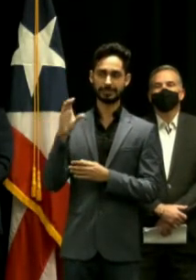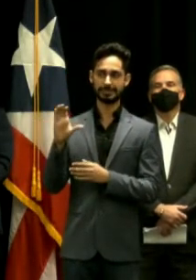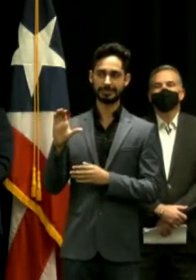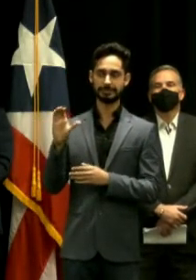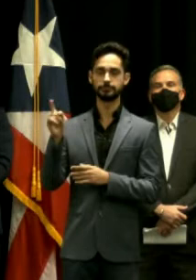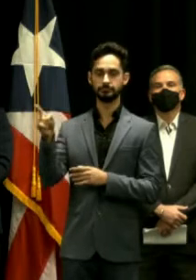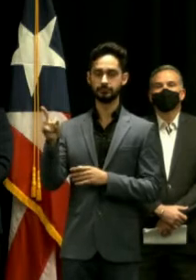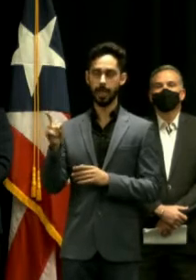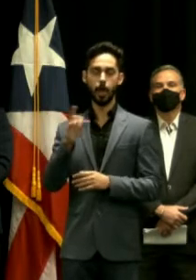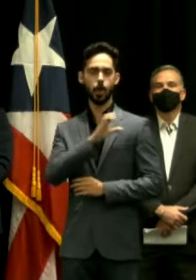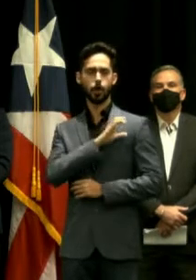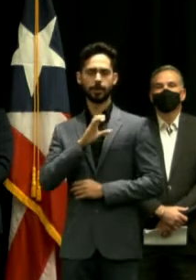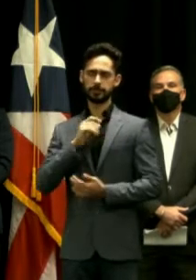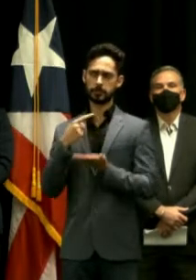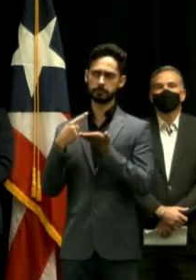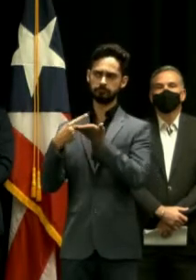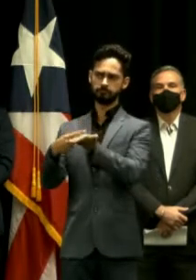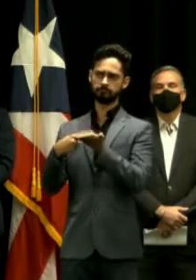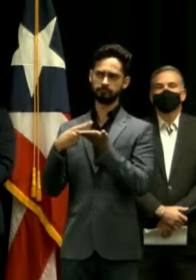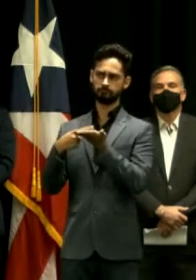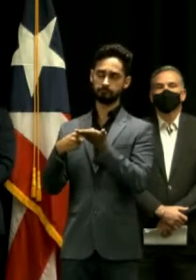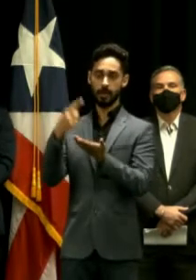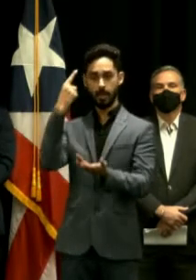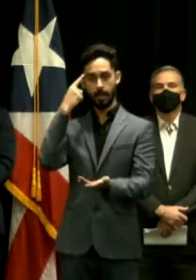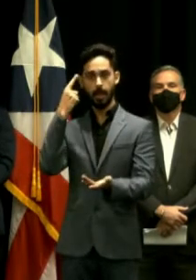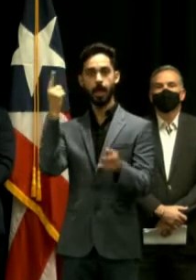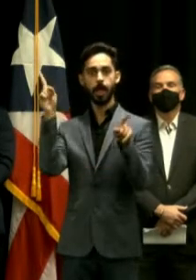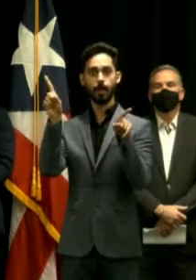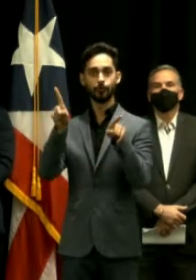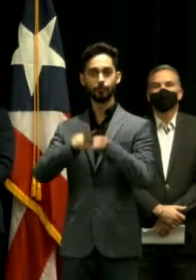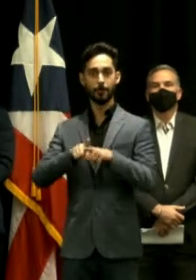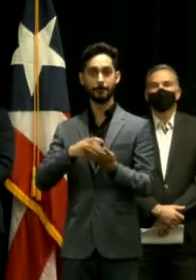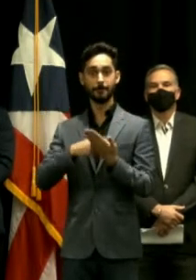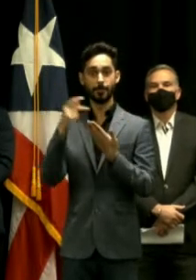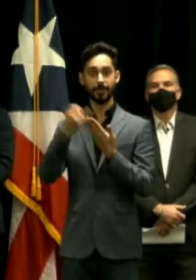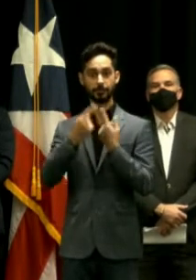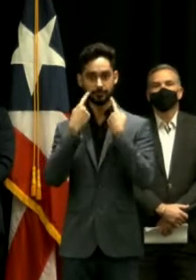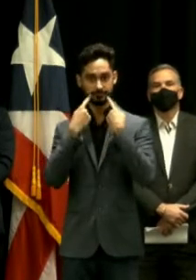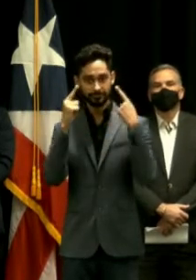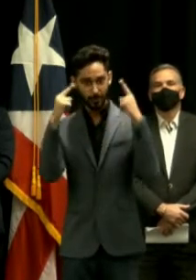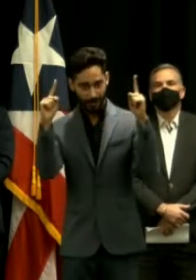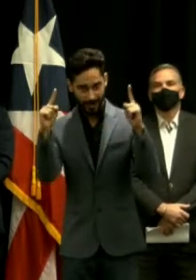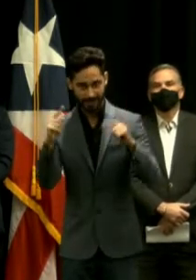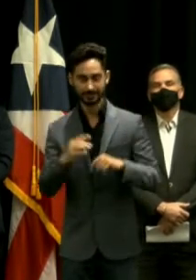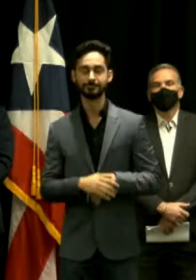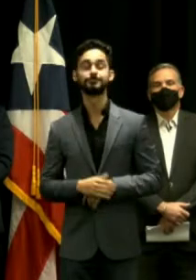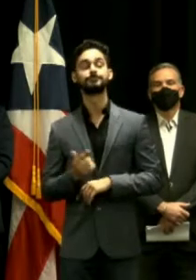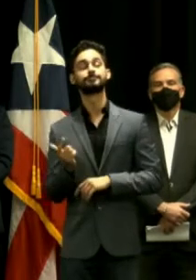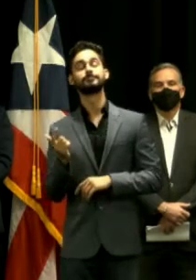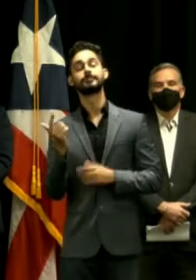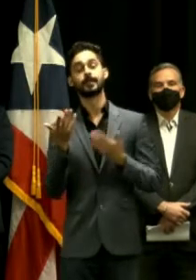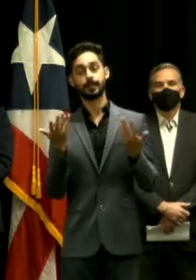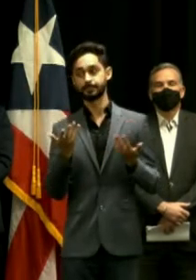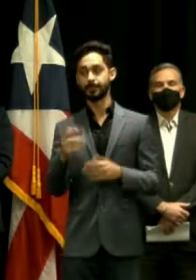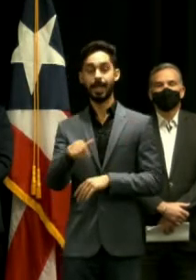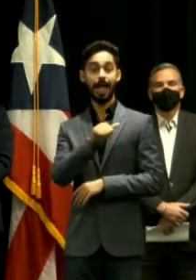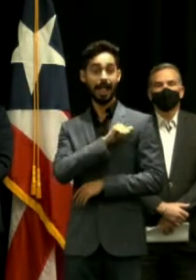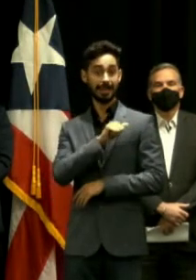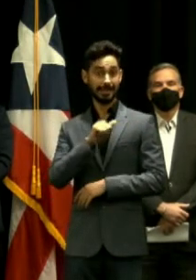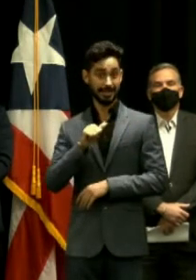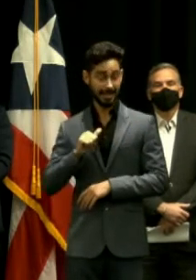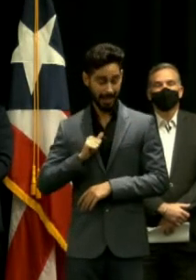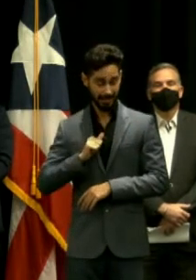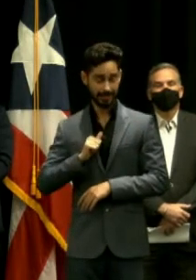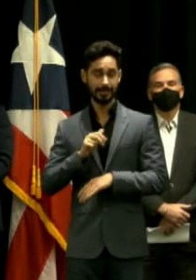para que este proyecto sea una realidad. El alcalde de Vieques, de la Isla Nena,